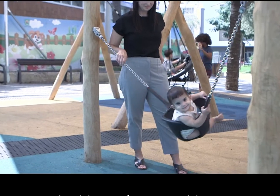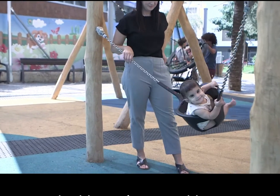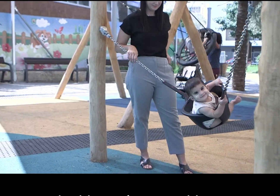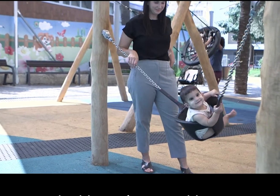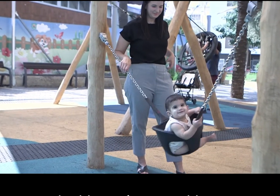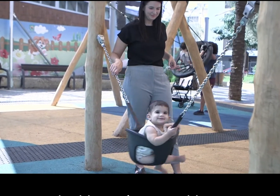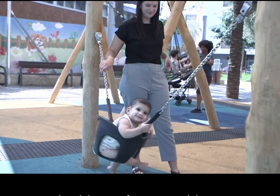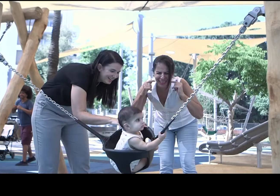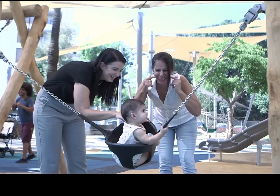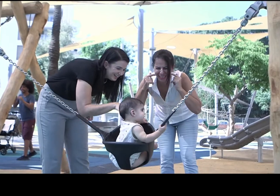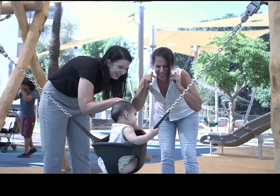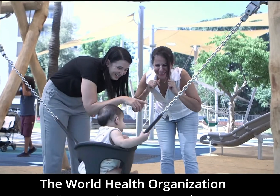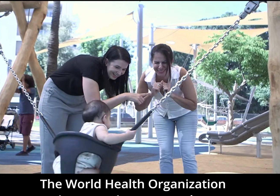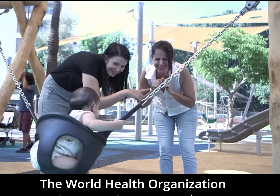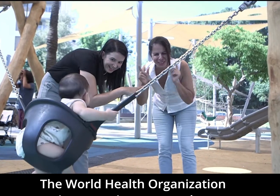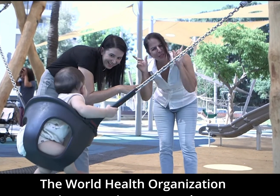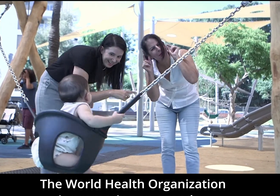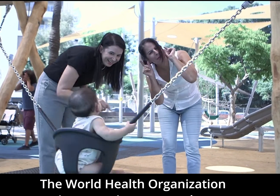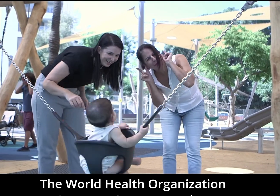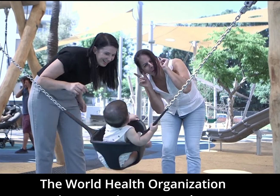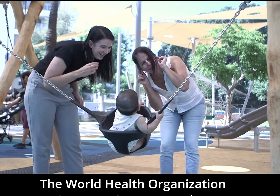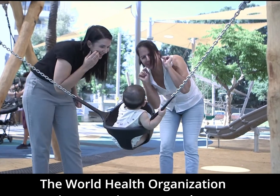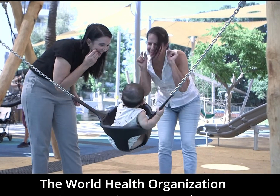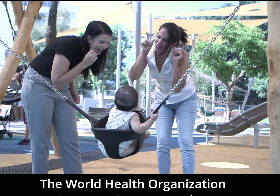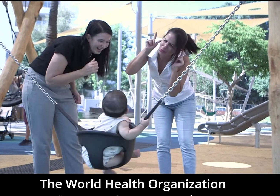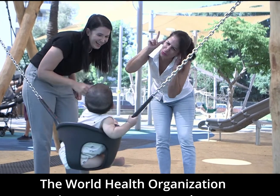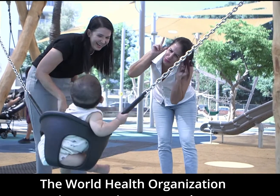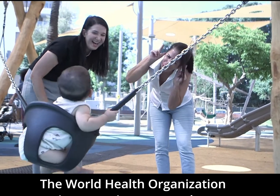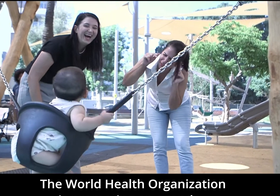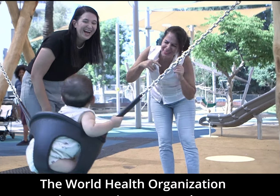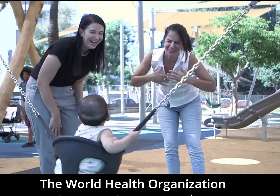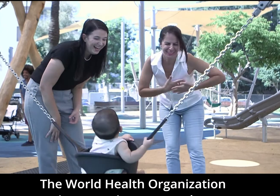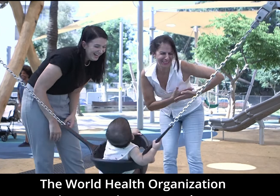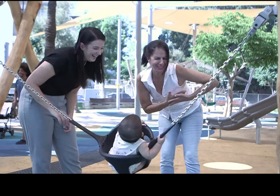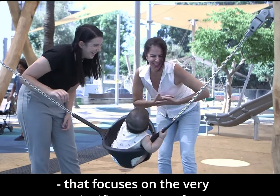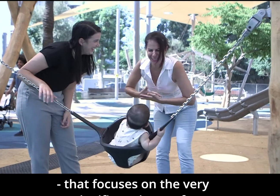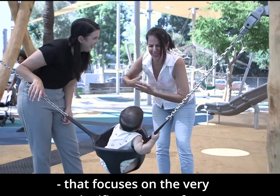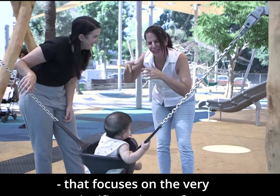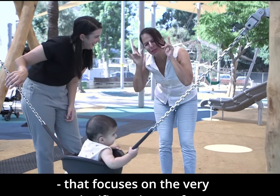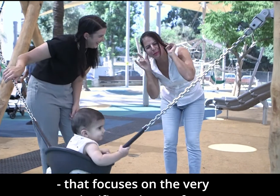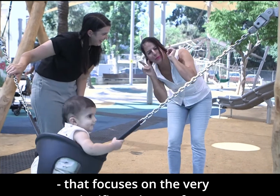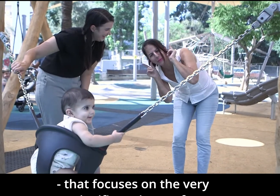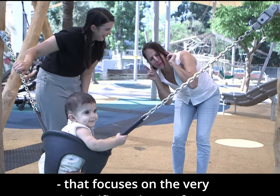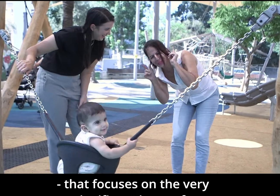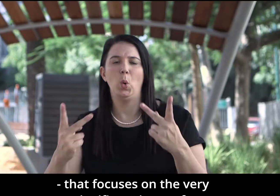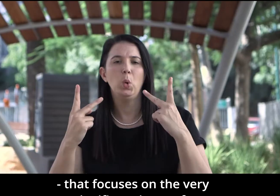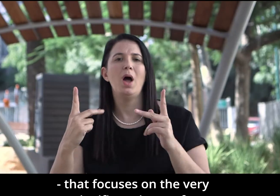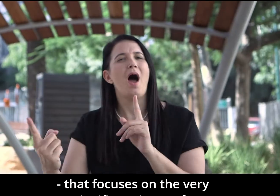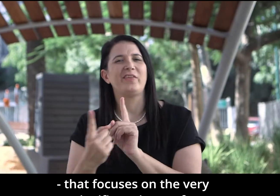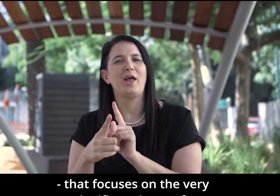פיזית ארגון הבריאות העולמי החליט לקבוע סדר יום שבו הוא מתמקד בנושא כל כך